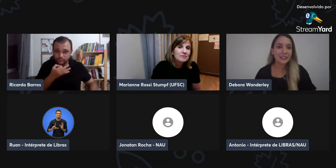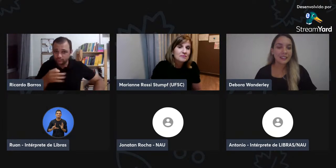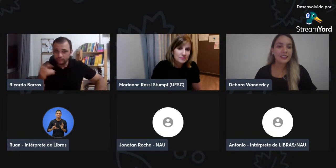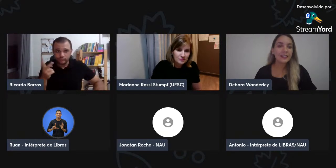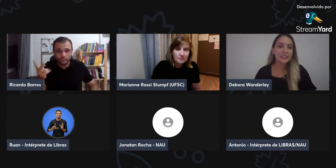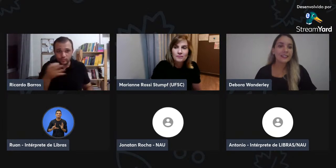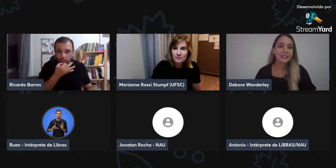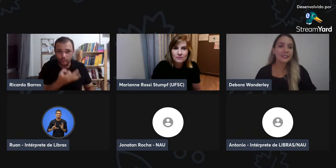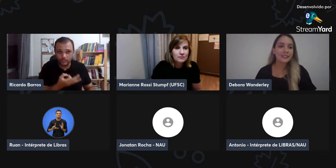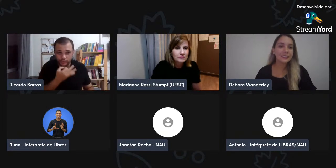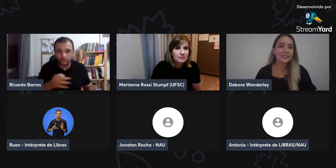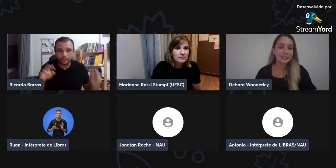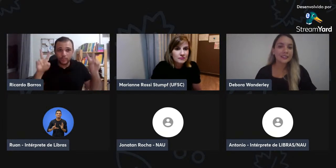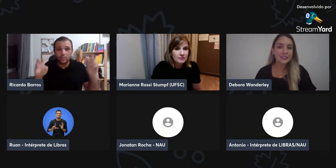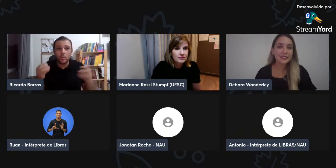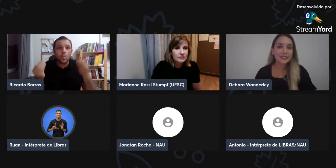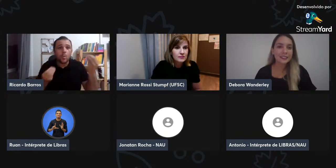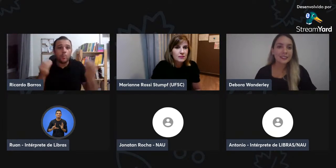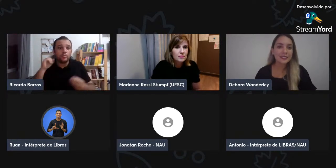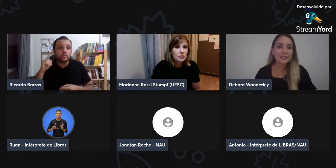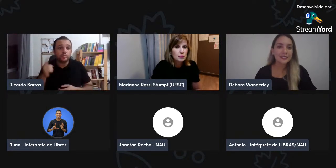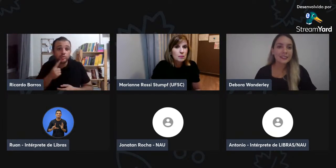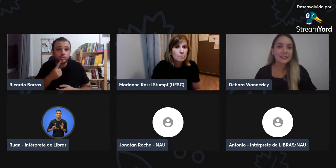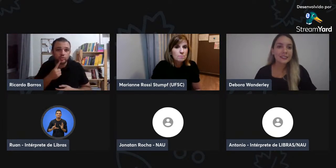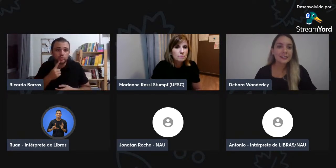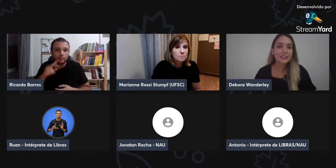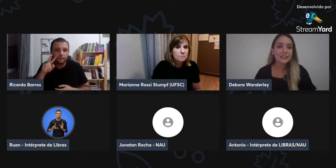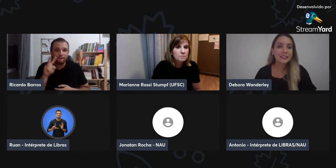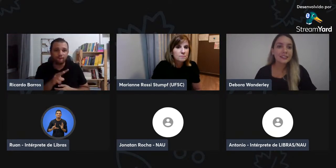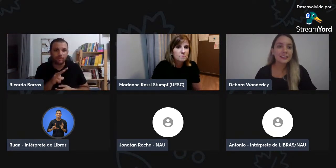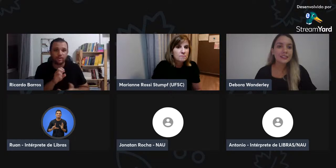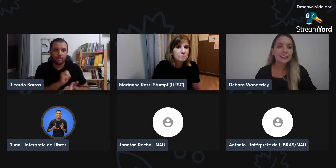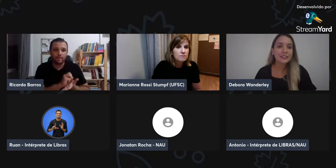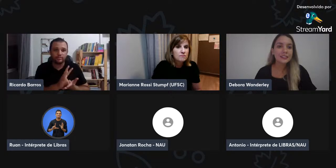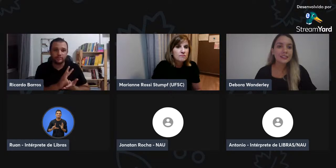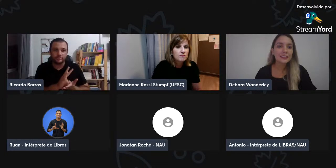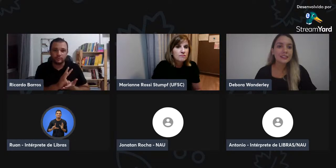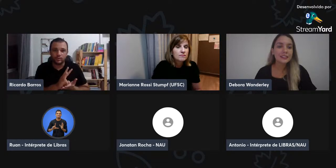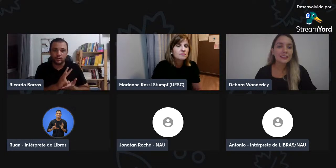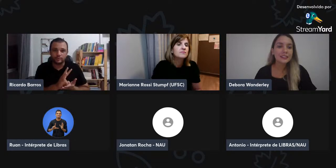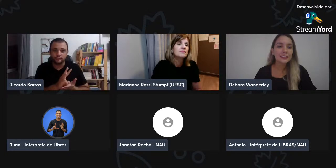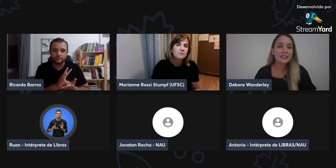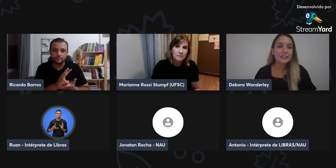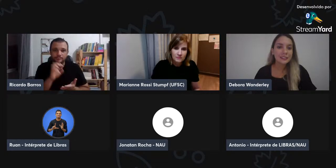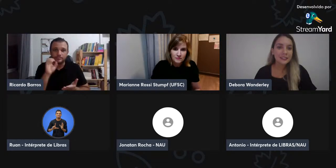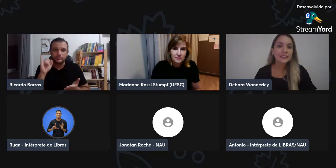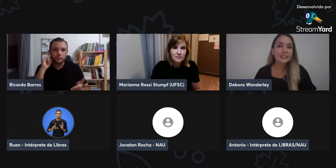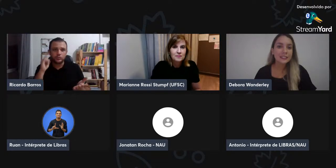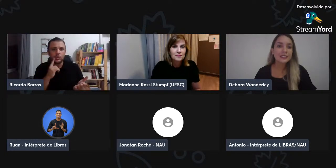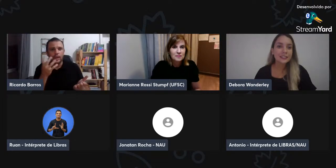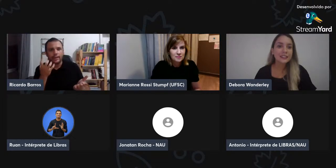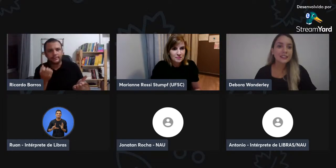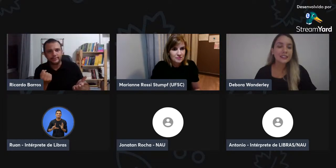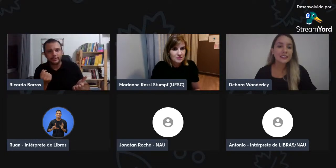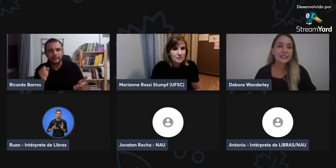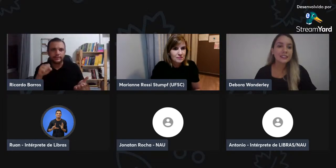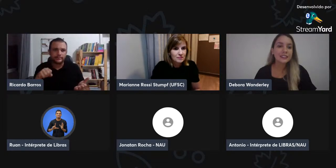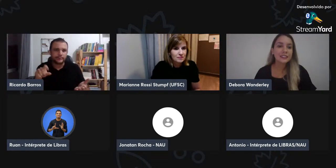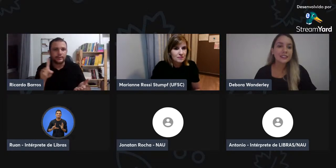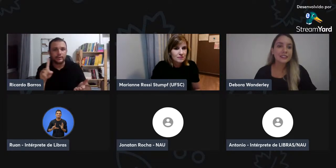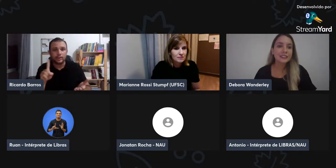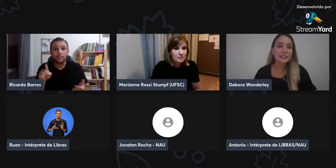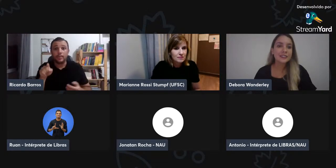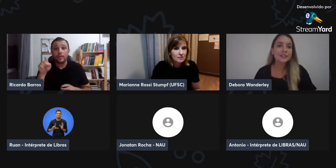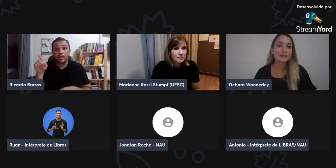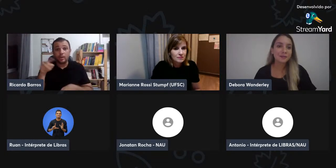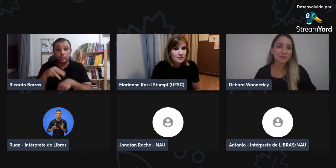a experiência da professora Mariane. E queremos também saber da professora Débora, com relação ao SIGWRIT, como